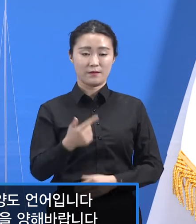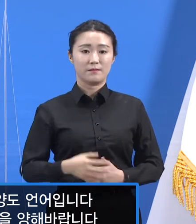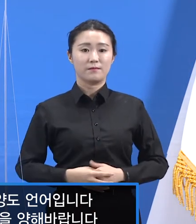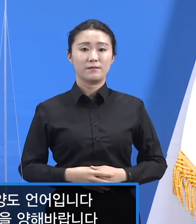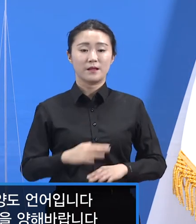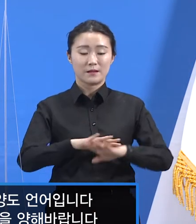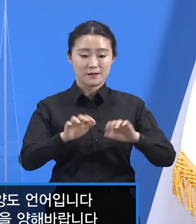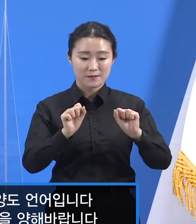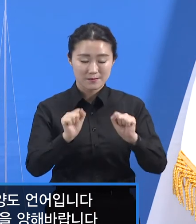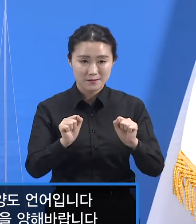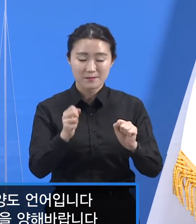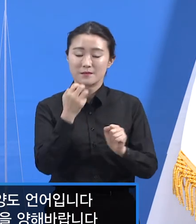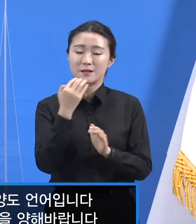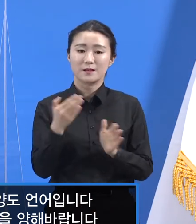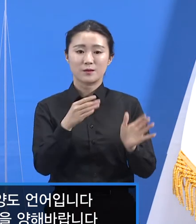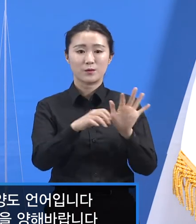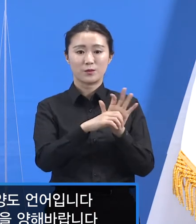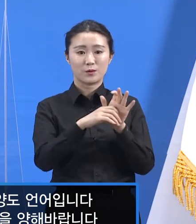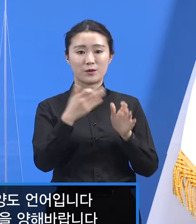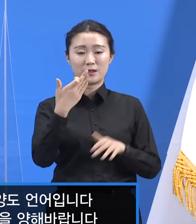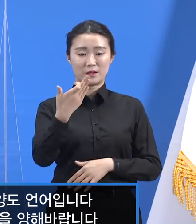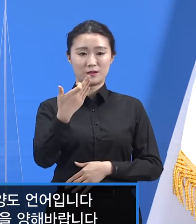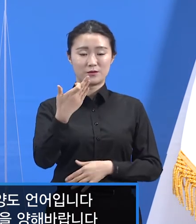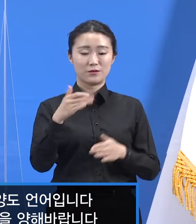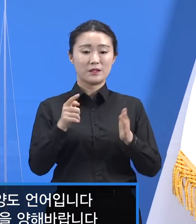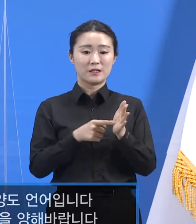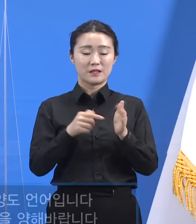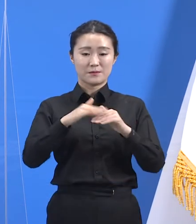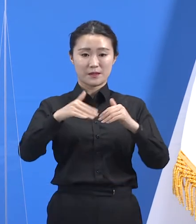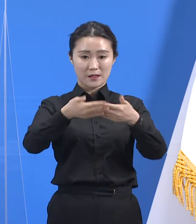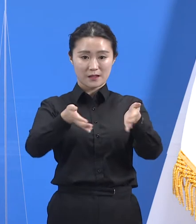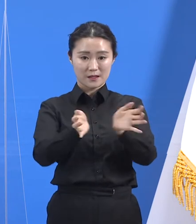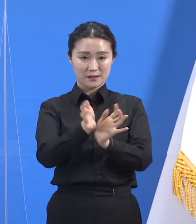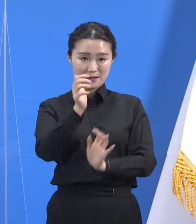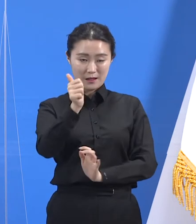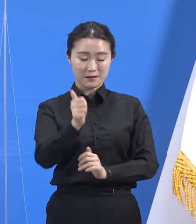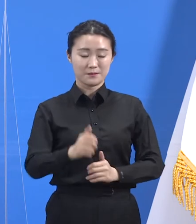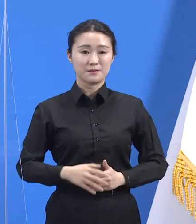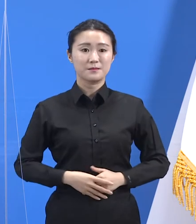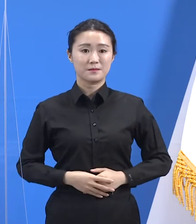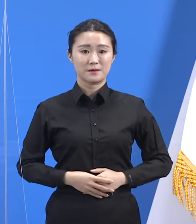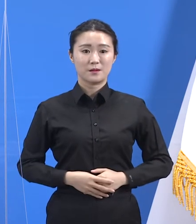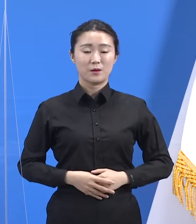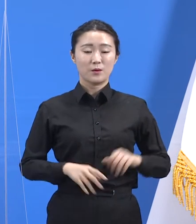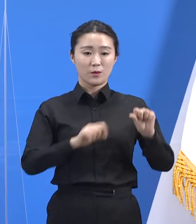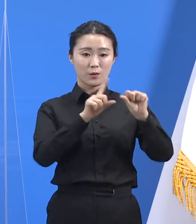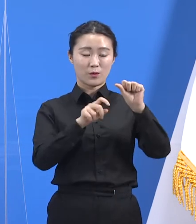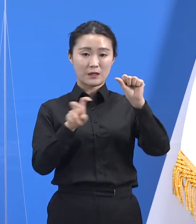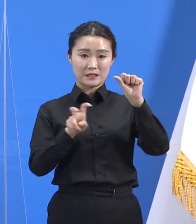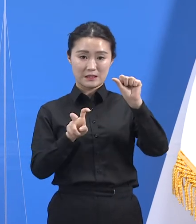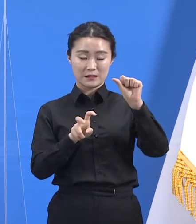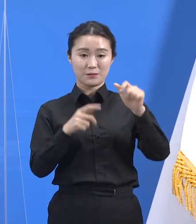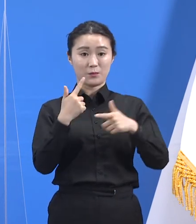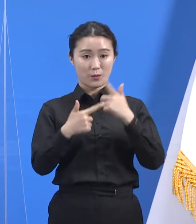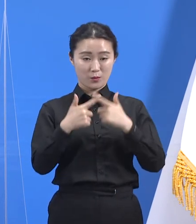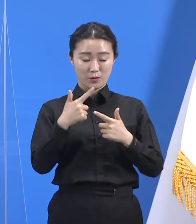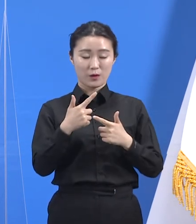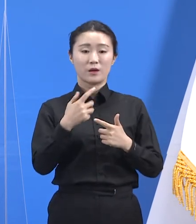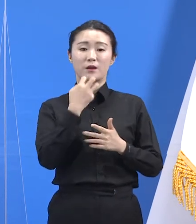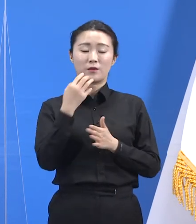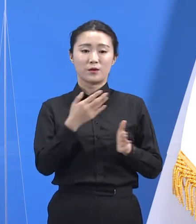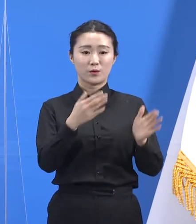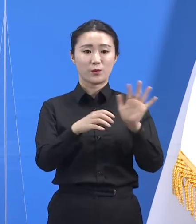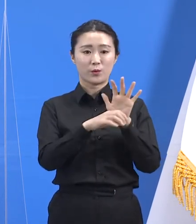안녕하십니까. 경기도 코로나19 긴급대응단의 임승관입니다. 5월 20일 목요일 경기도 코로나19 대응 관련